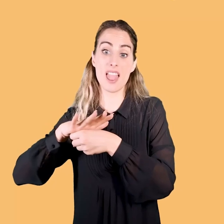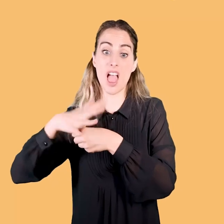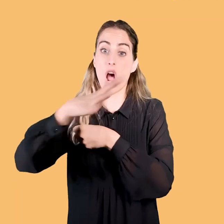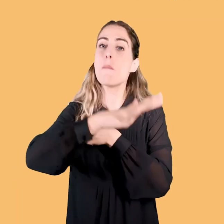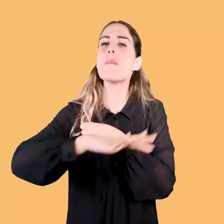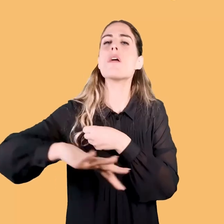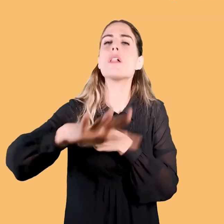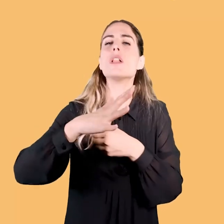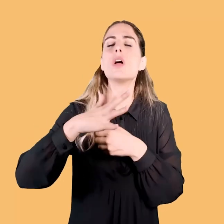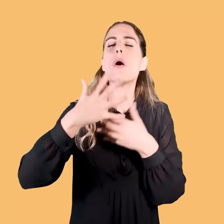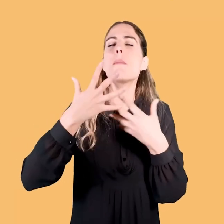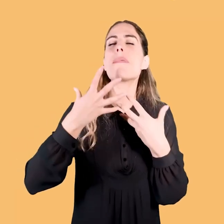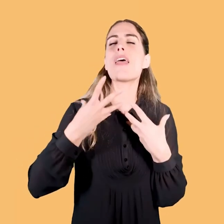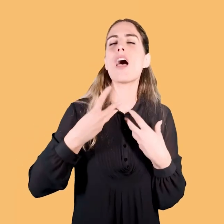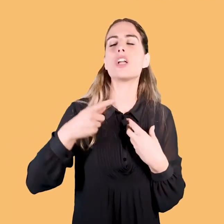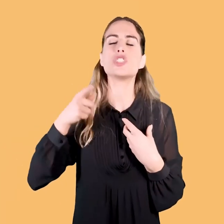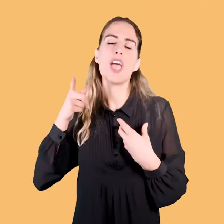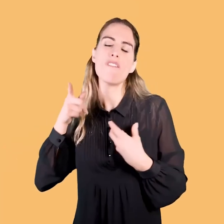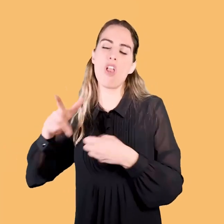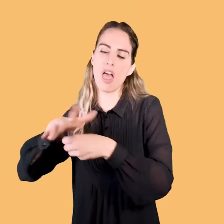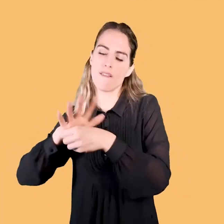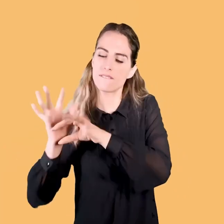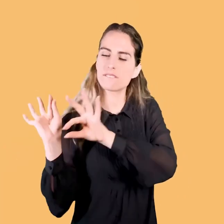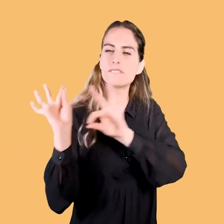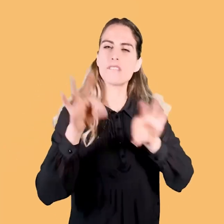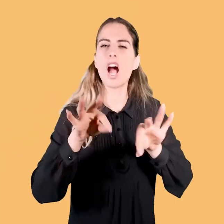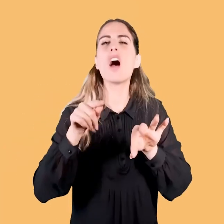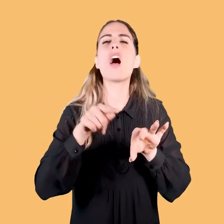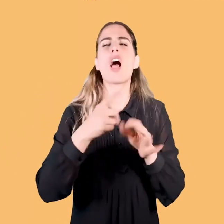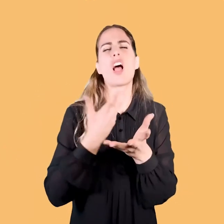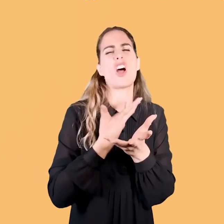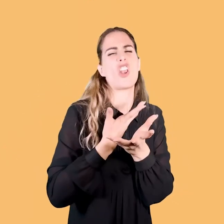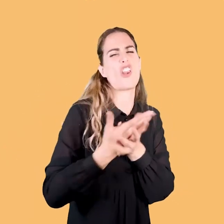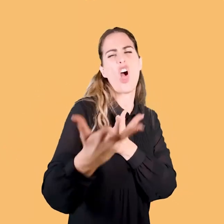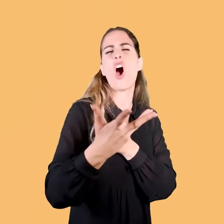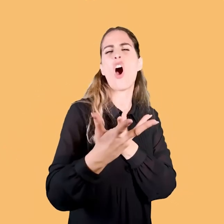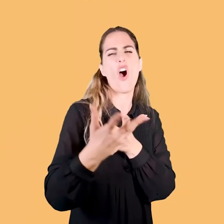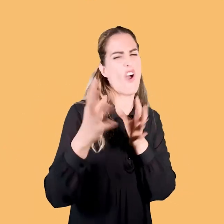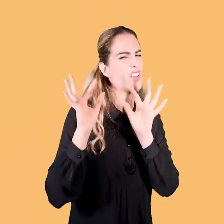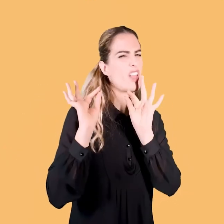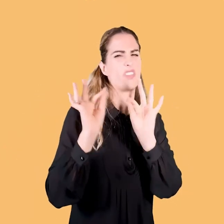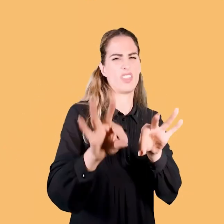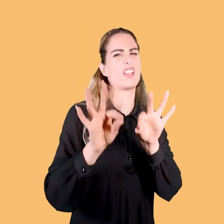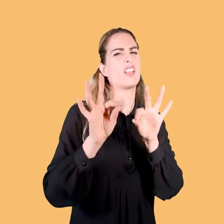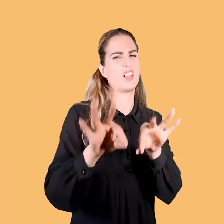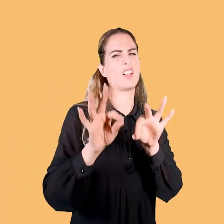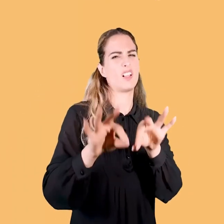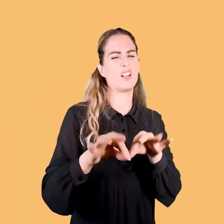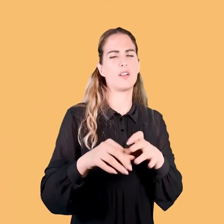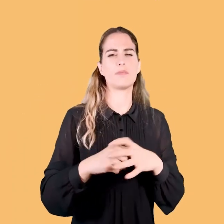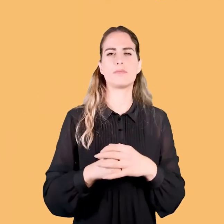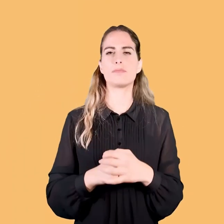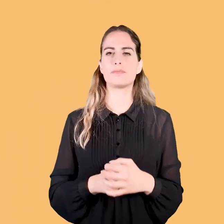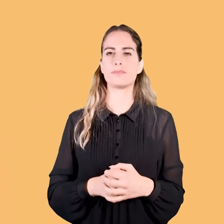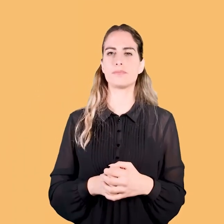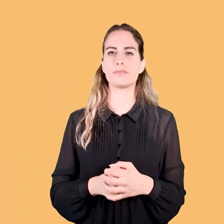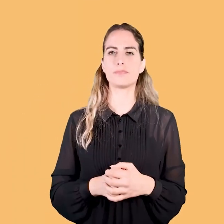e infangato e umiliato dall'arrivo della famiglia appunto nella casa della giovane vittima, della giovane Madeleine. Grazie.